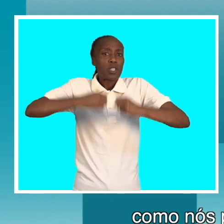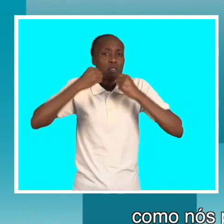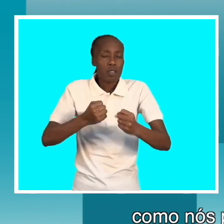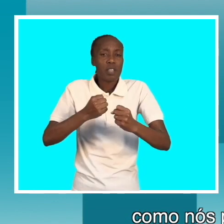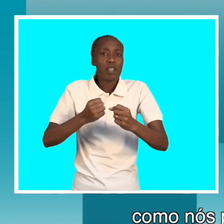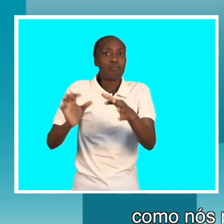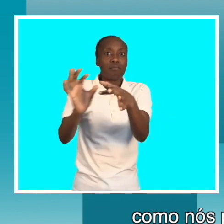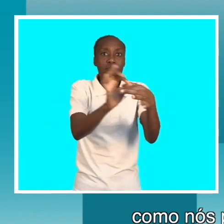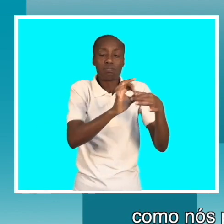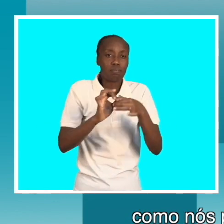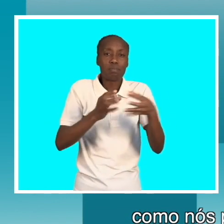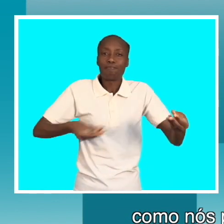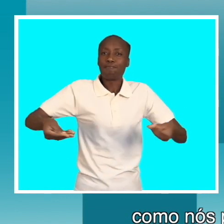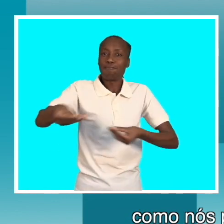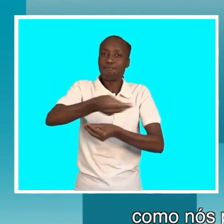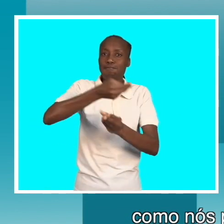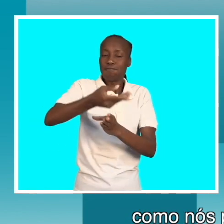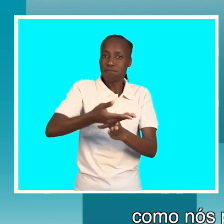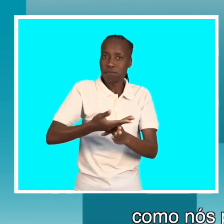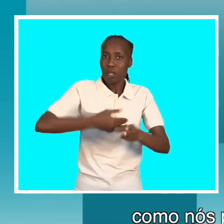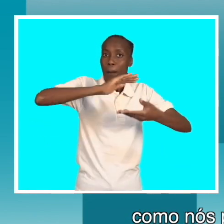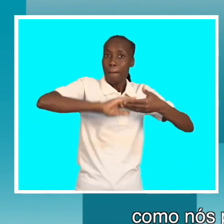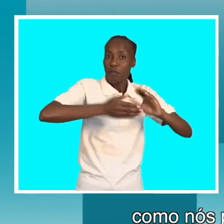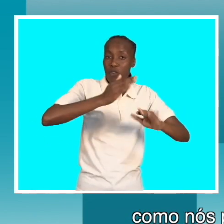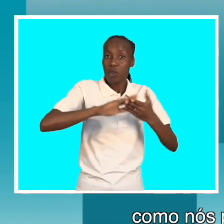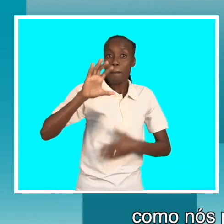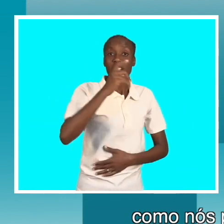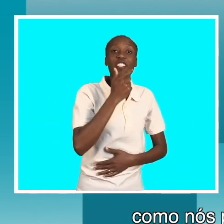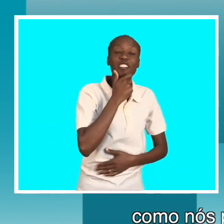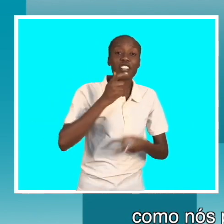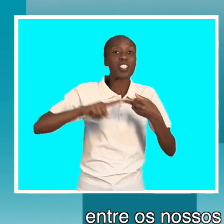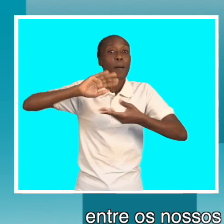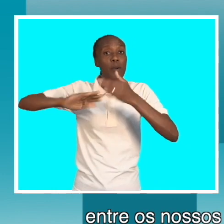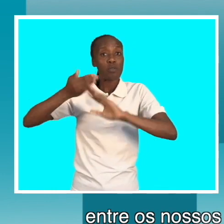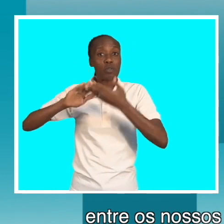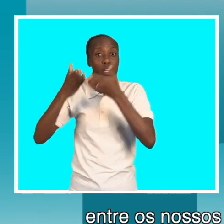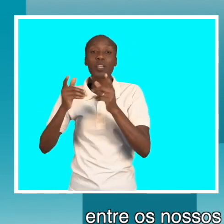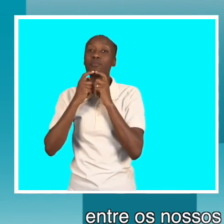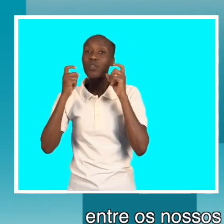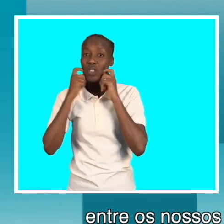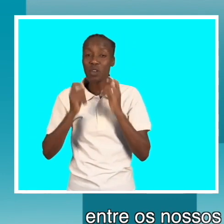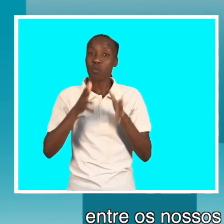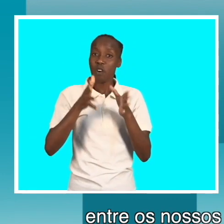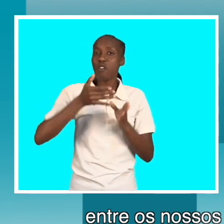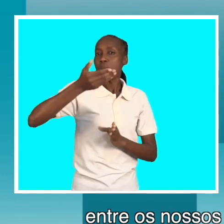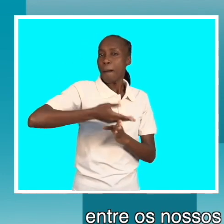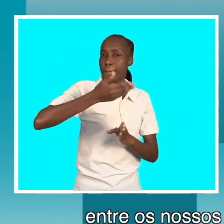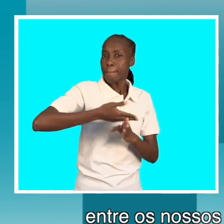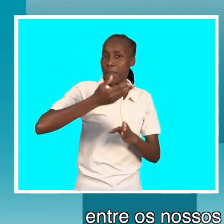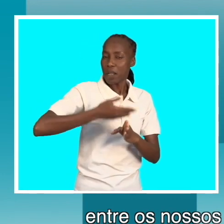como nós podemos fortalizar laços para compartilhamento de experiências entre nossos professores na Inglaterra e professores